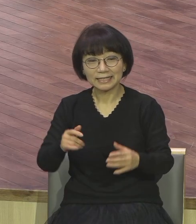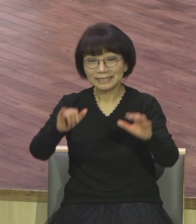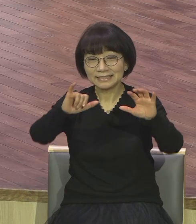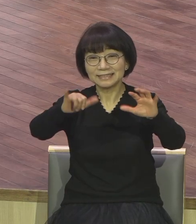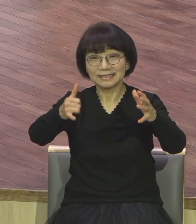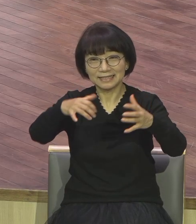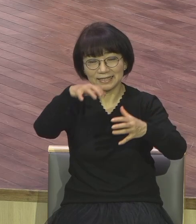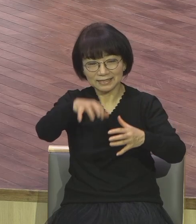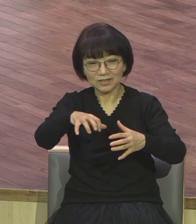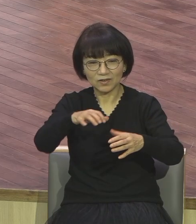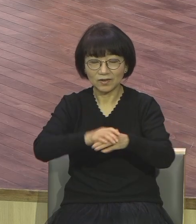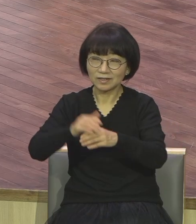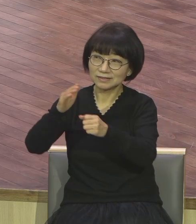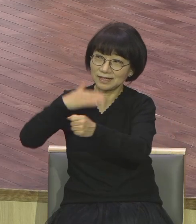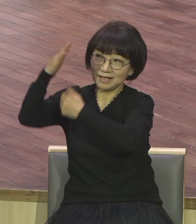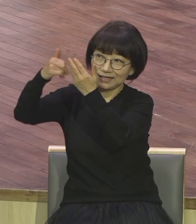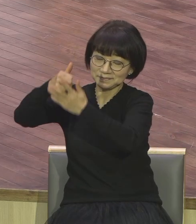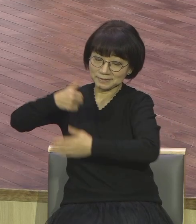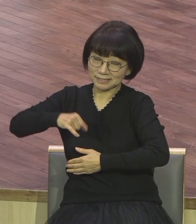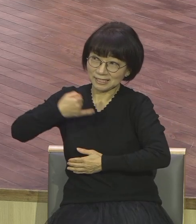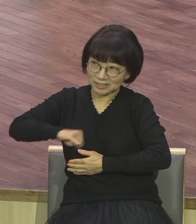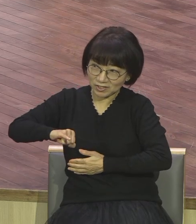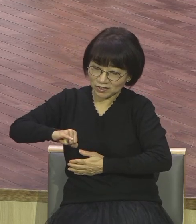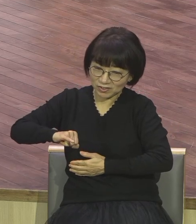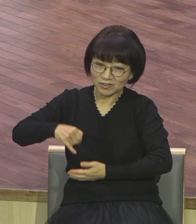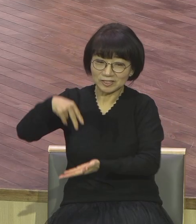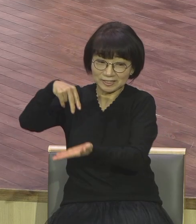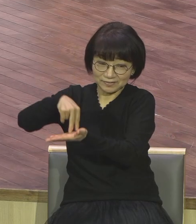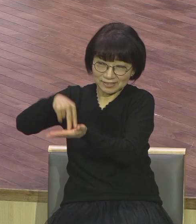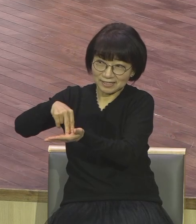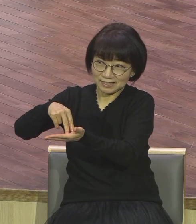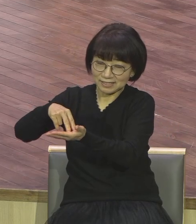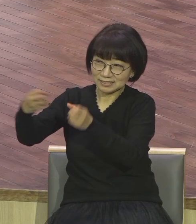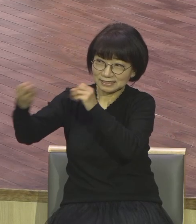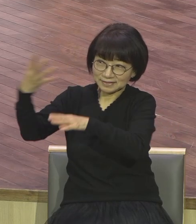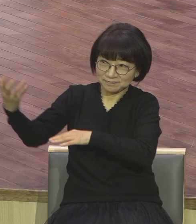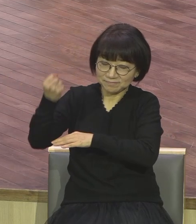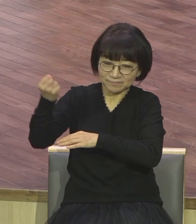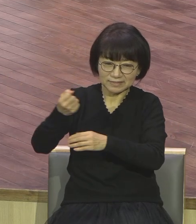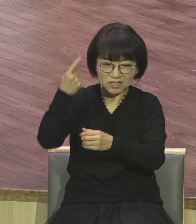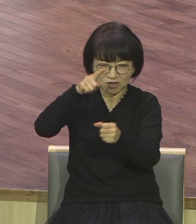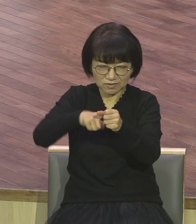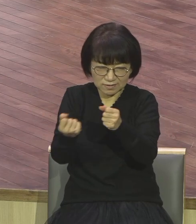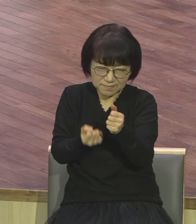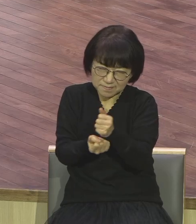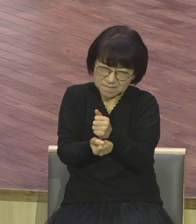참된 응답을 누리면서 영향력을 입히면서 살아갈 수 있는지